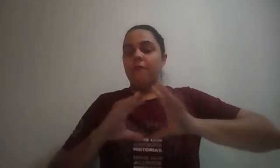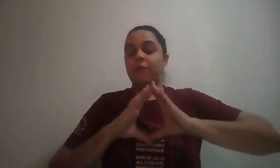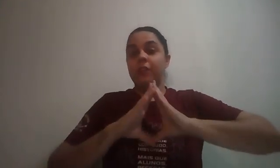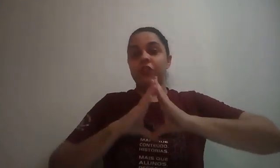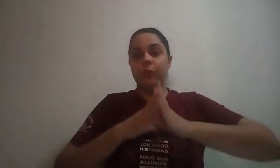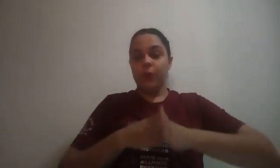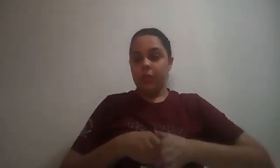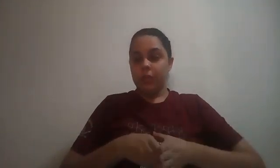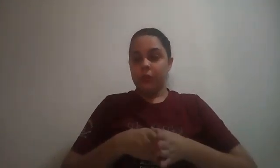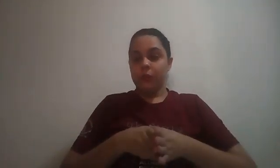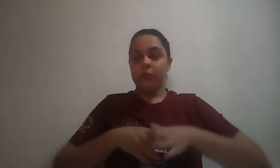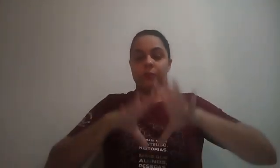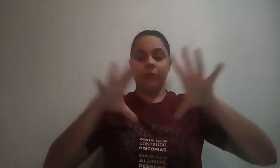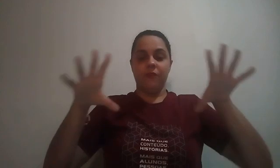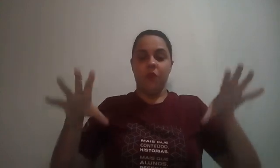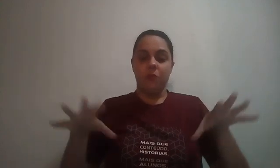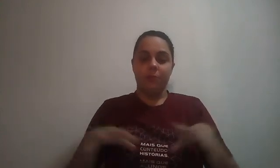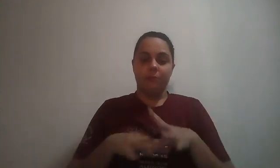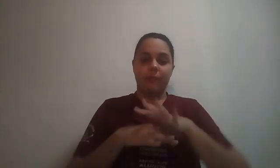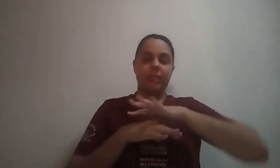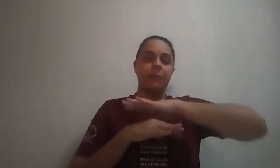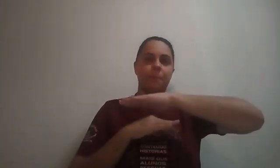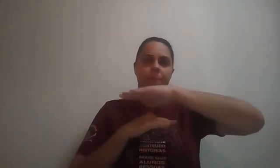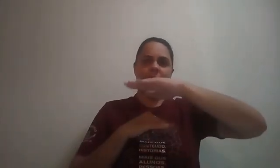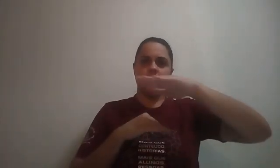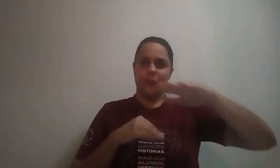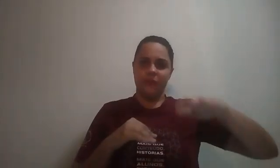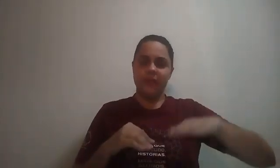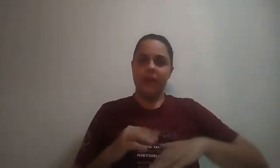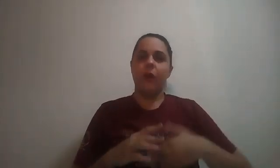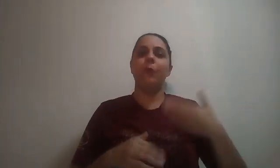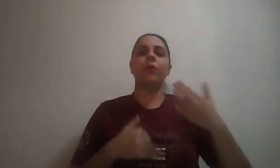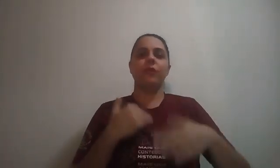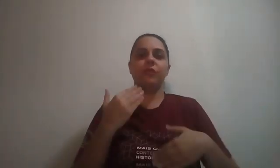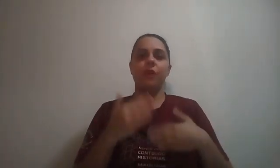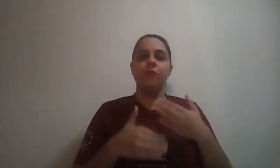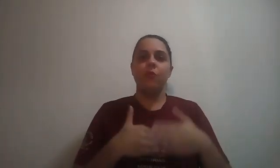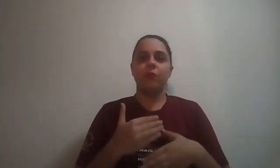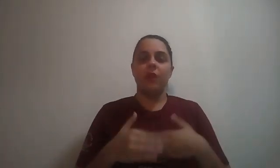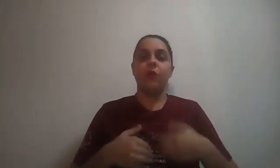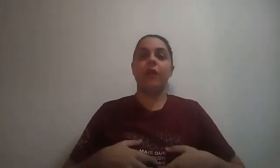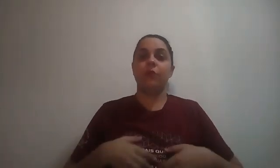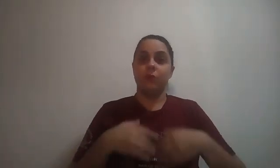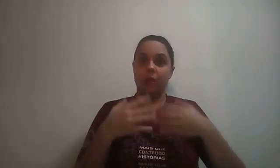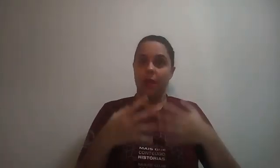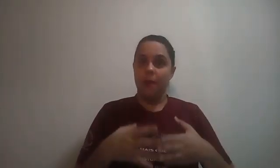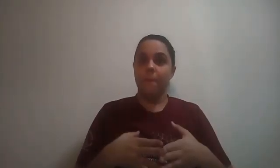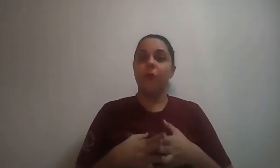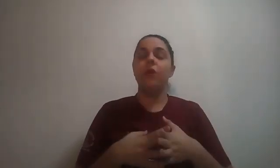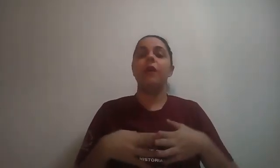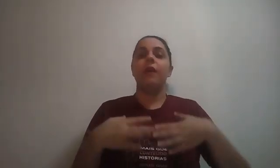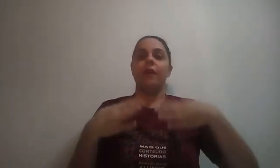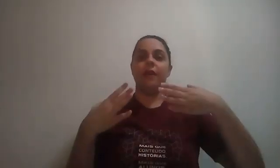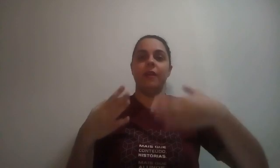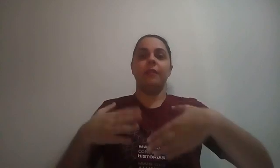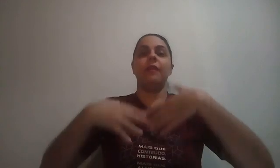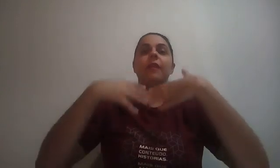Visto isso de forma, assim, mais superficial, porque só com o decorrer do tempo e de